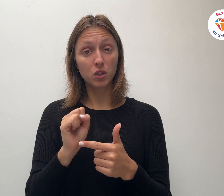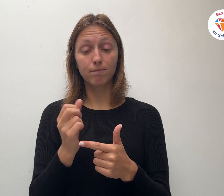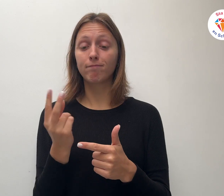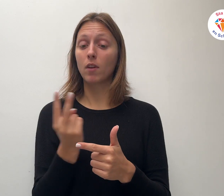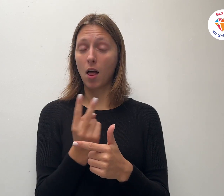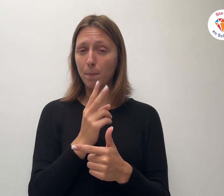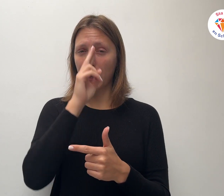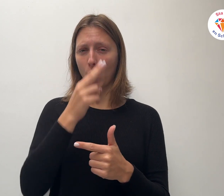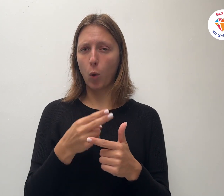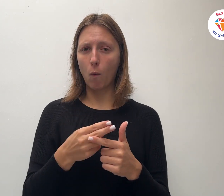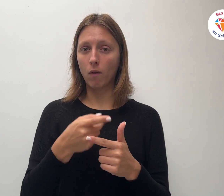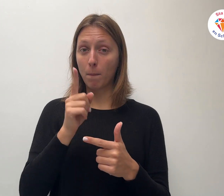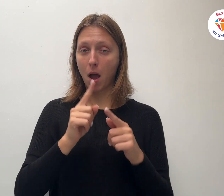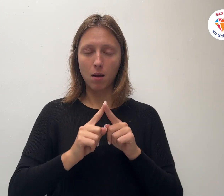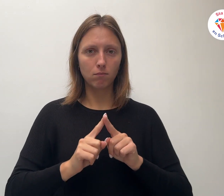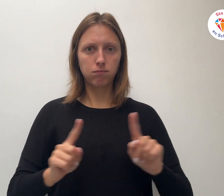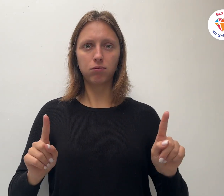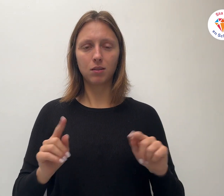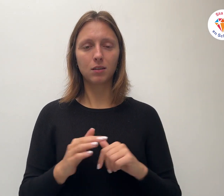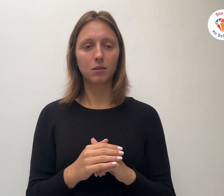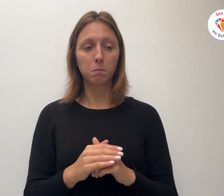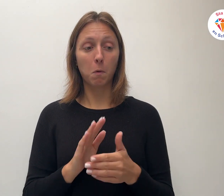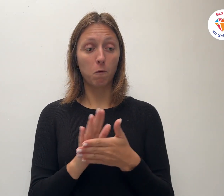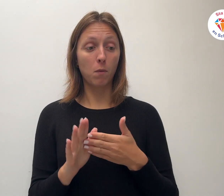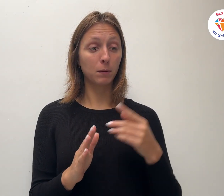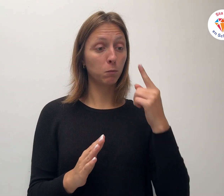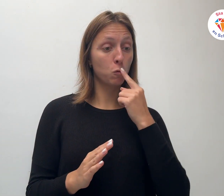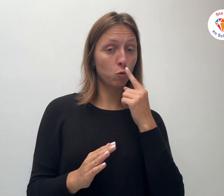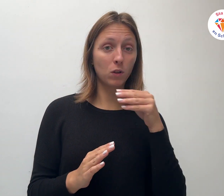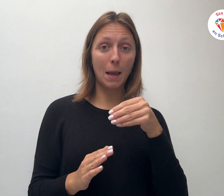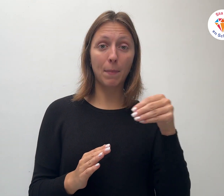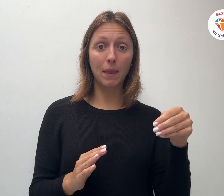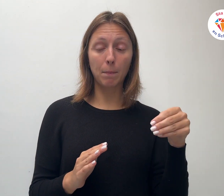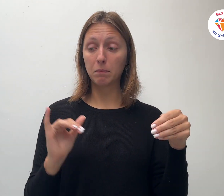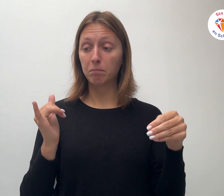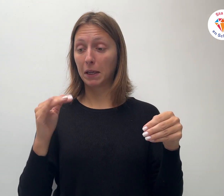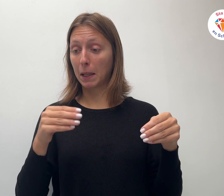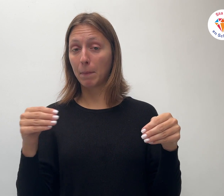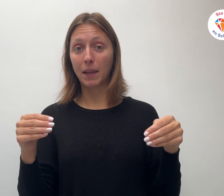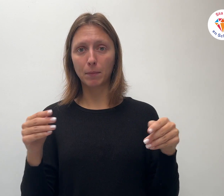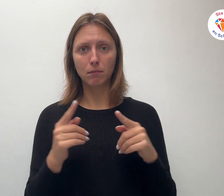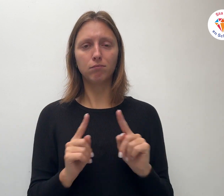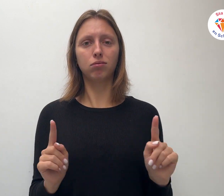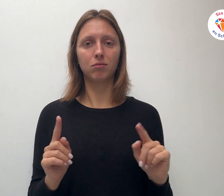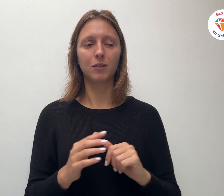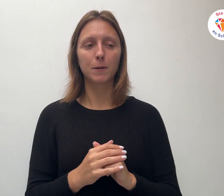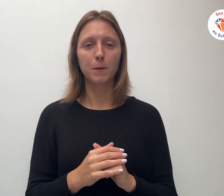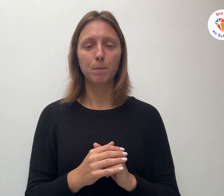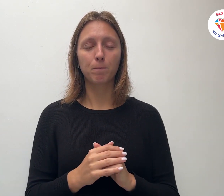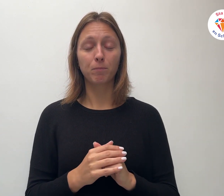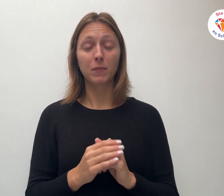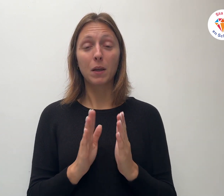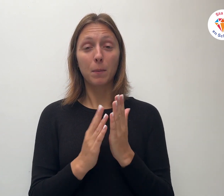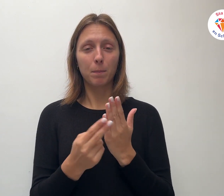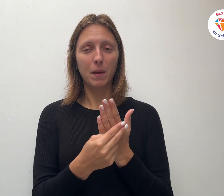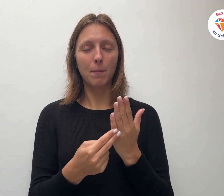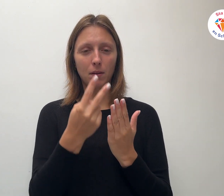Zoals een rode en hele M&M. We lezen een stukje waar Jezus bij Marta op bezoek is en daar zeer